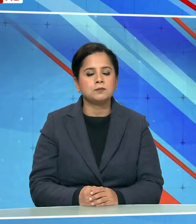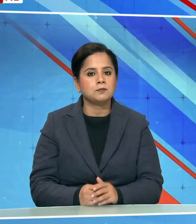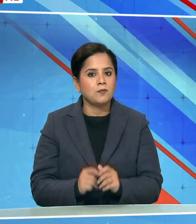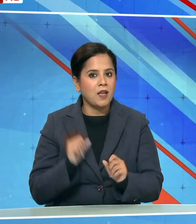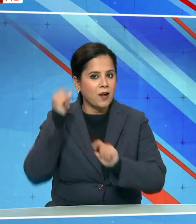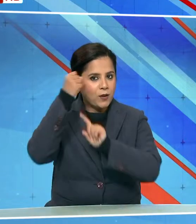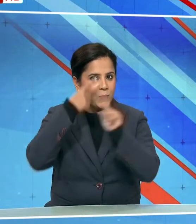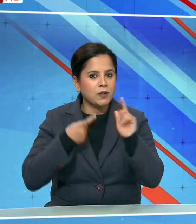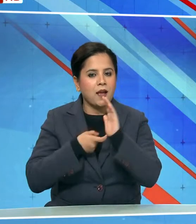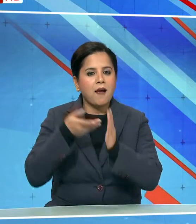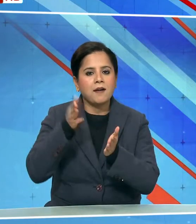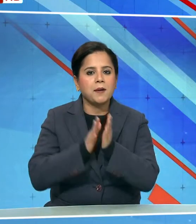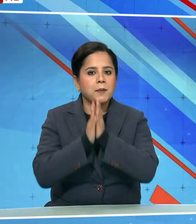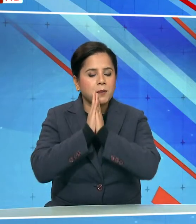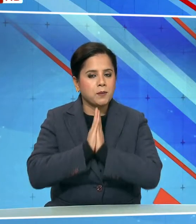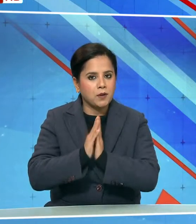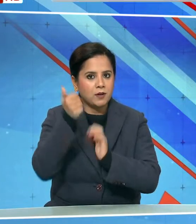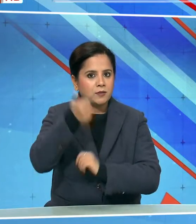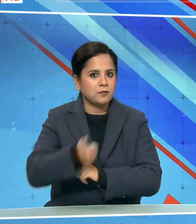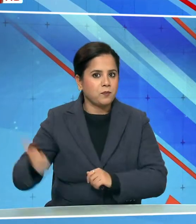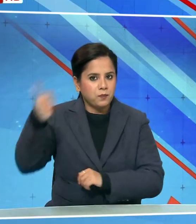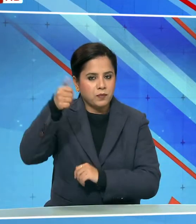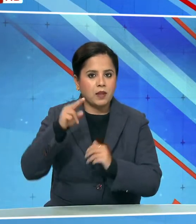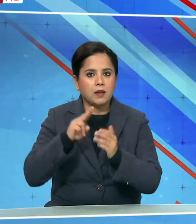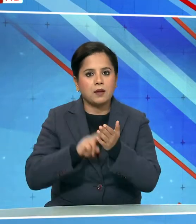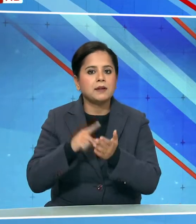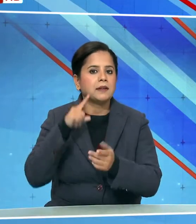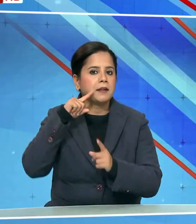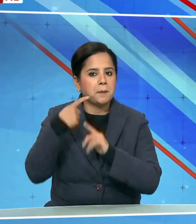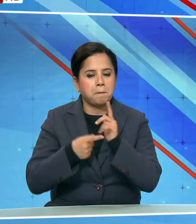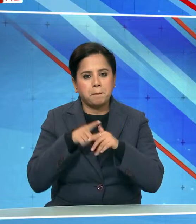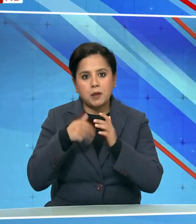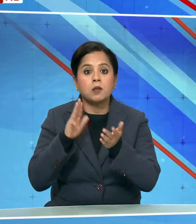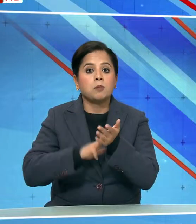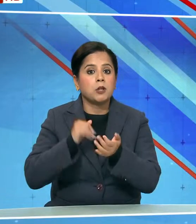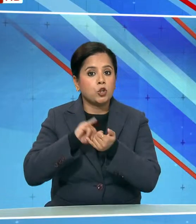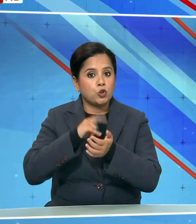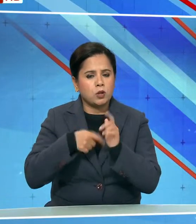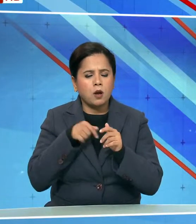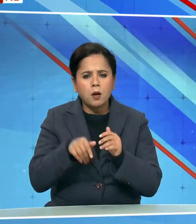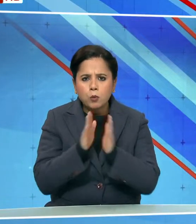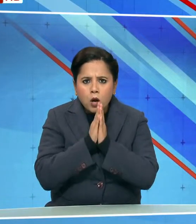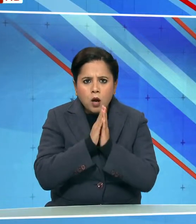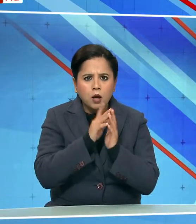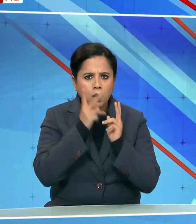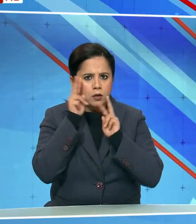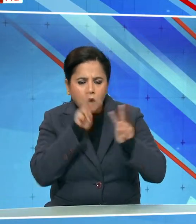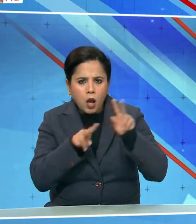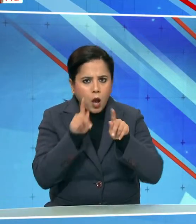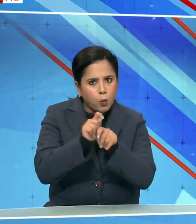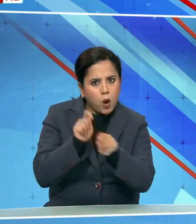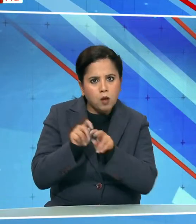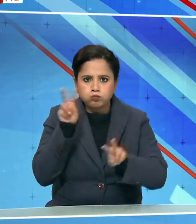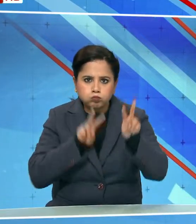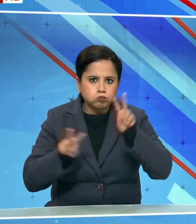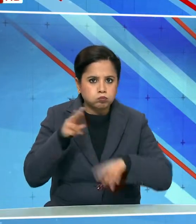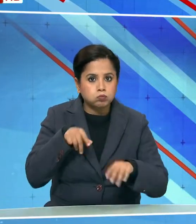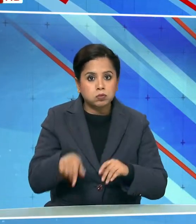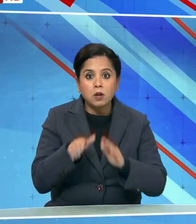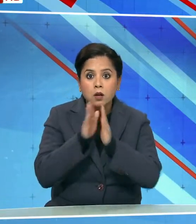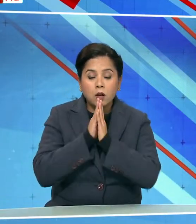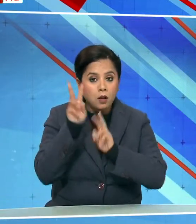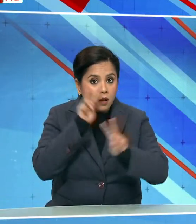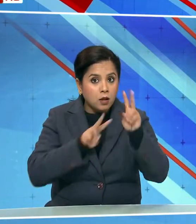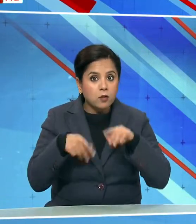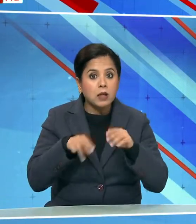आयोध्या राम मंदर निर्मान समिति के अध्यक्ष्य निर्पेंद्र मिश्रा ने मंदर में चल रहे निर्मान कारियों का निरिक्ष्ण किया निरिक्ष्ण के बार